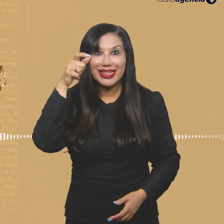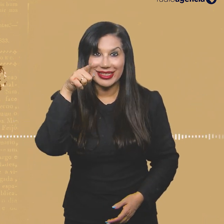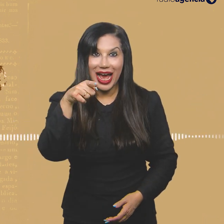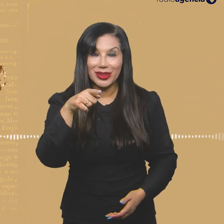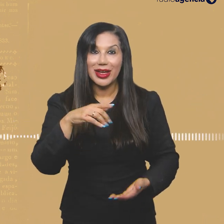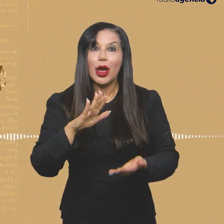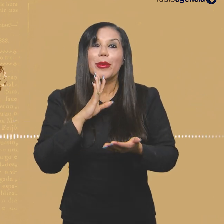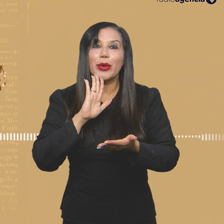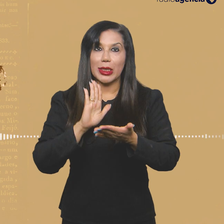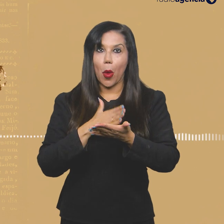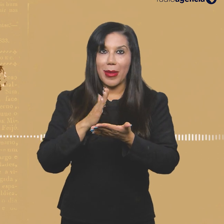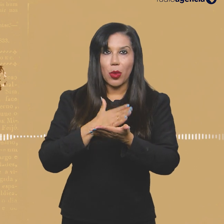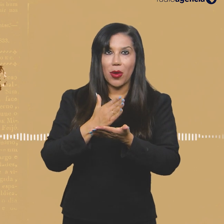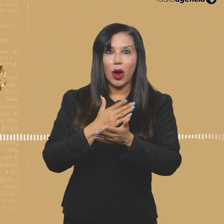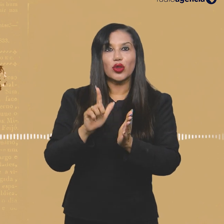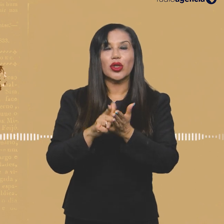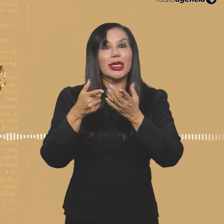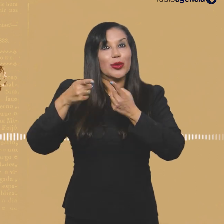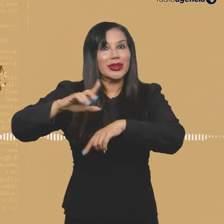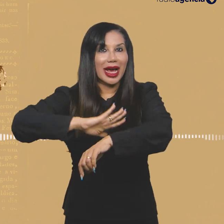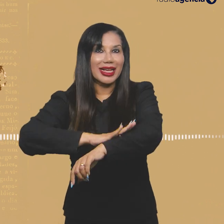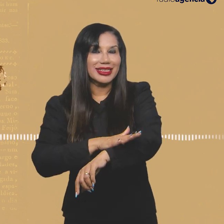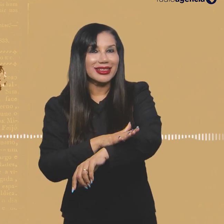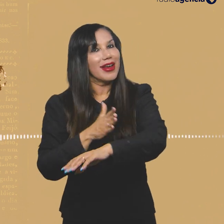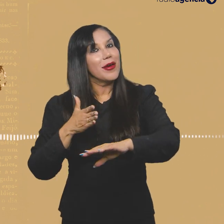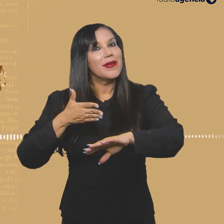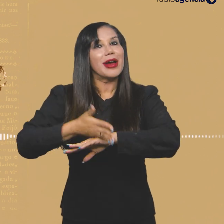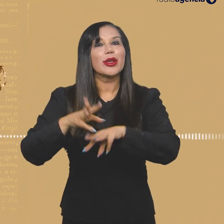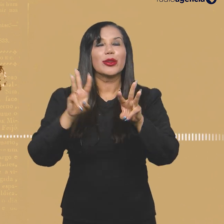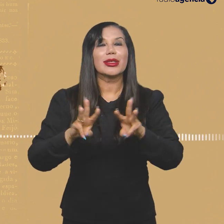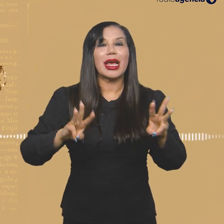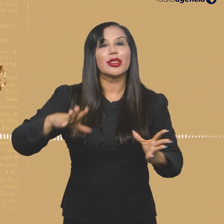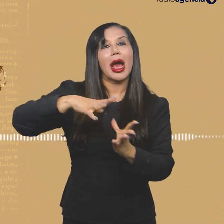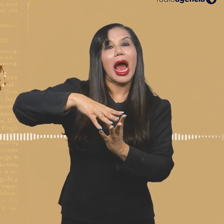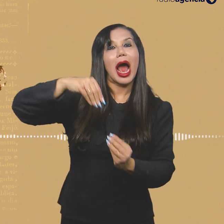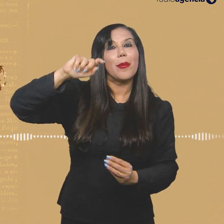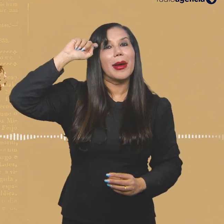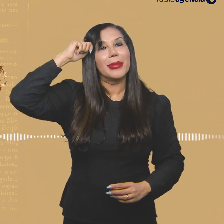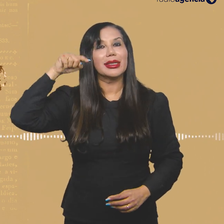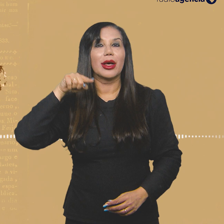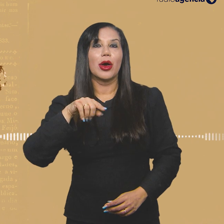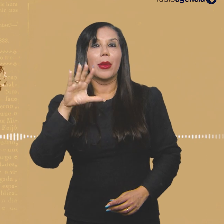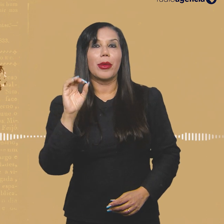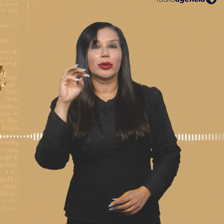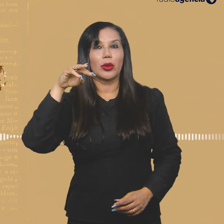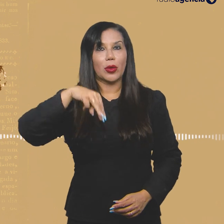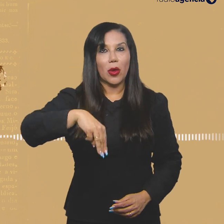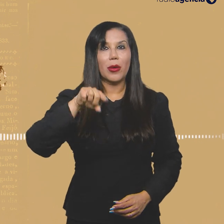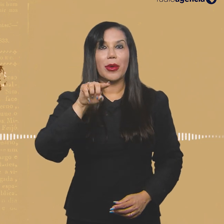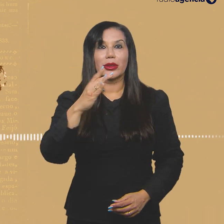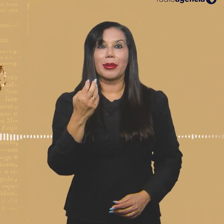Ficou interessado ou interessada no Manual de Jornalismo Antirracista? Vai lá no site almapreta.com.br